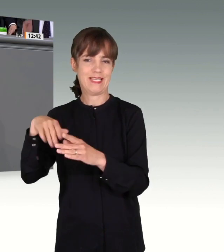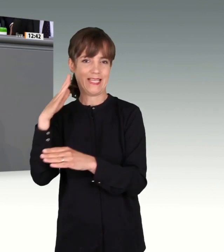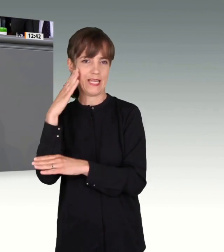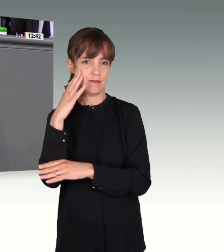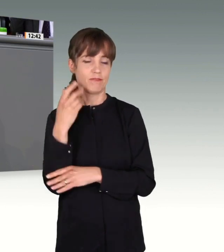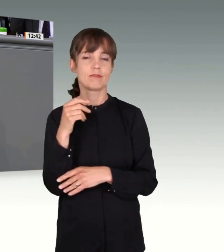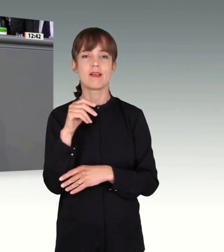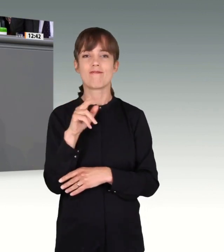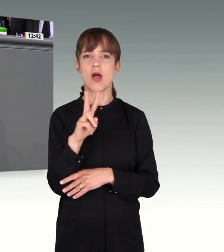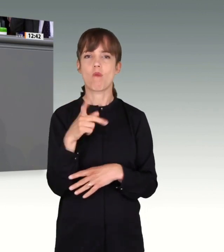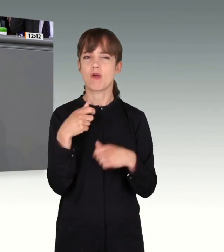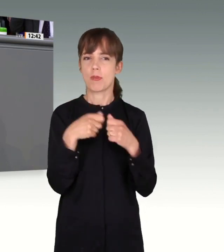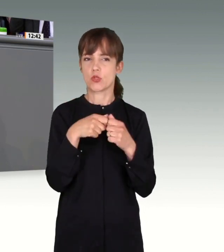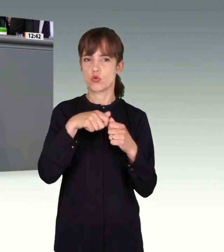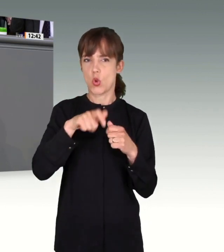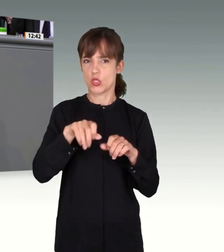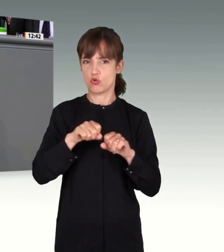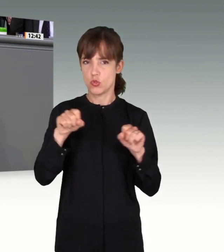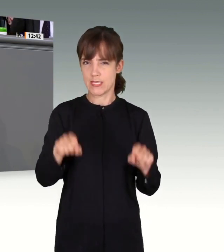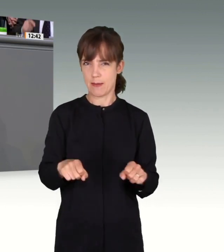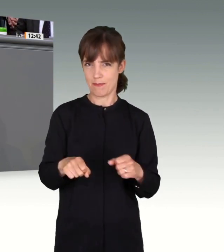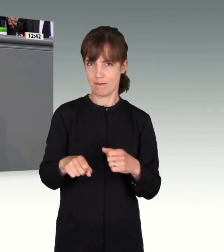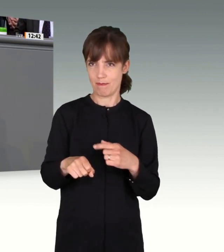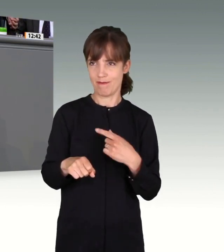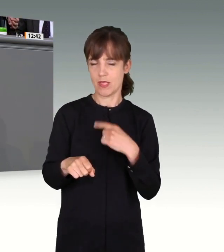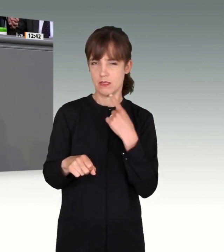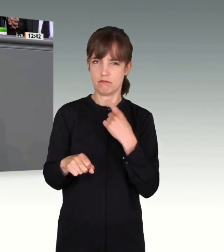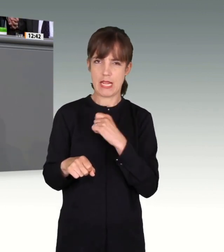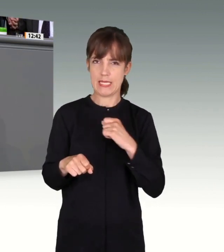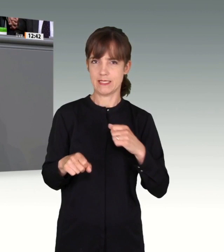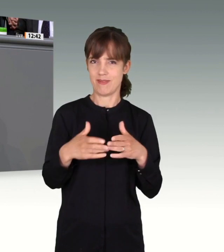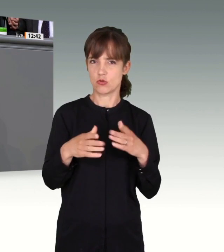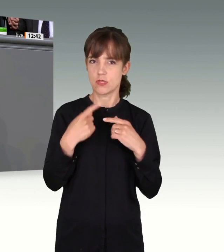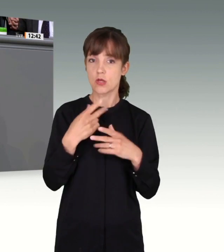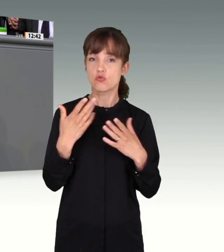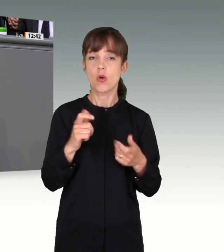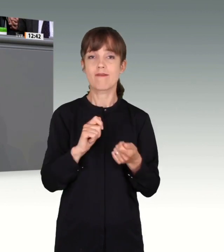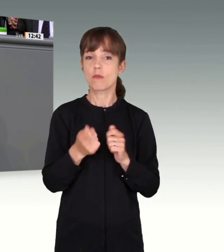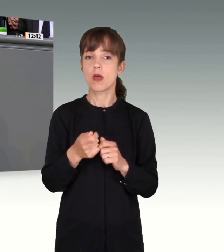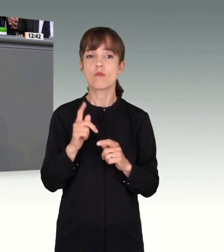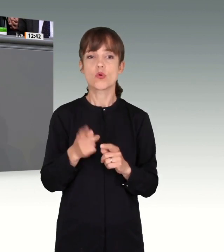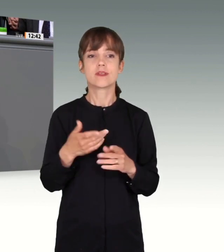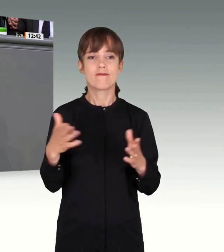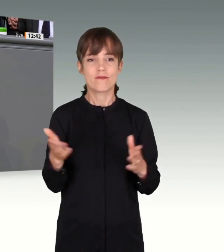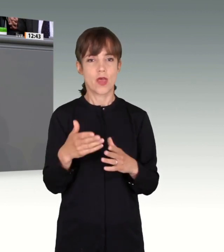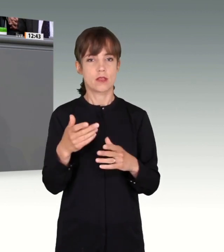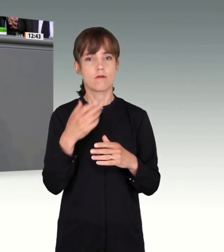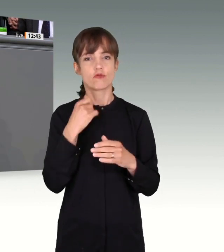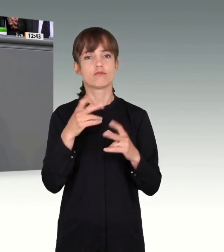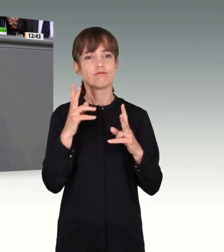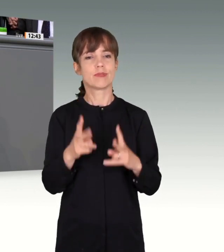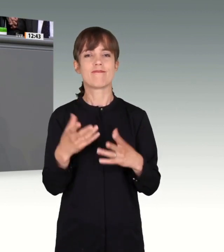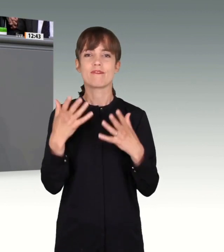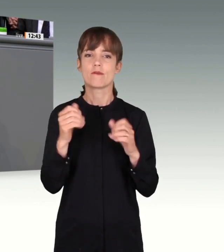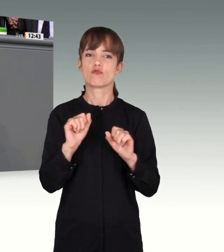-Leute-System ist nach unserer Meinung der Linksfraktion nicht reformierbar und muss als erster Baustein auf dem Weg zu einem Verfassendenschutz